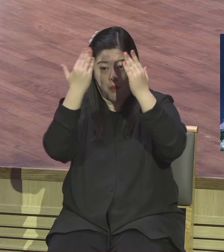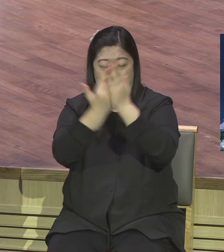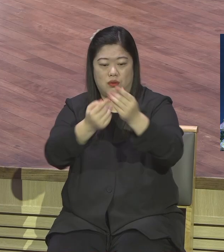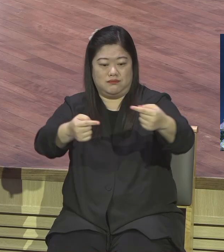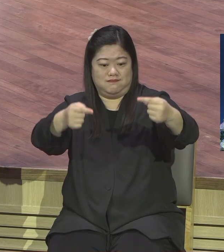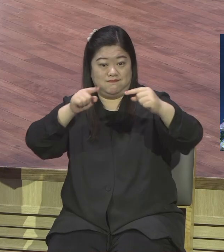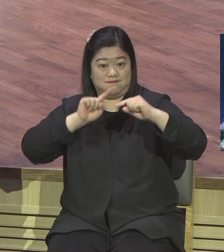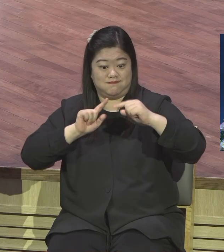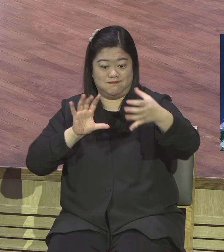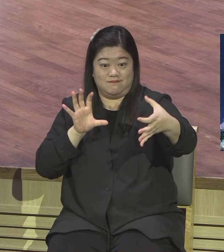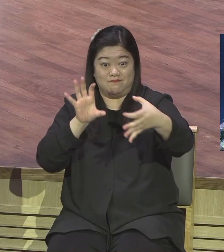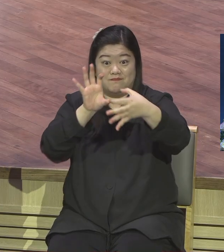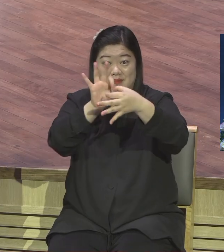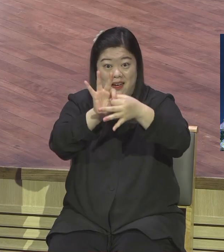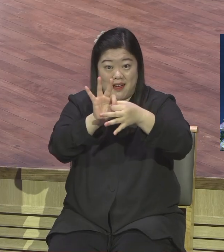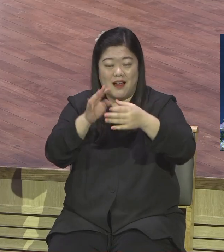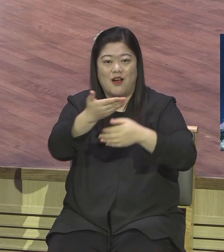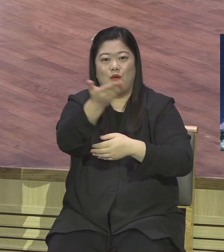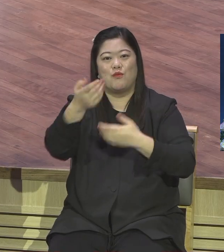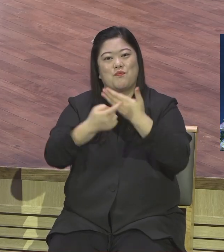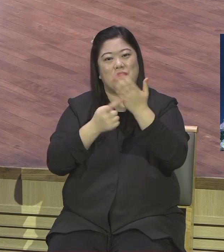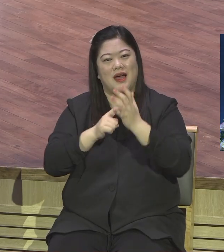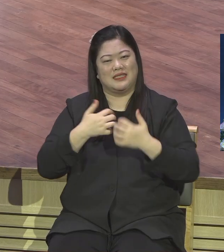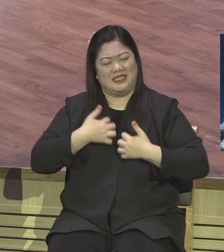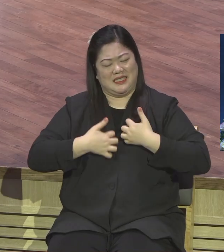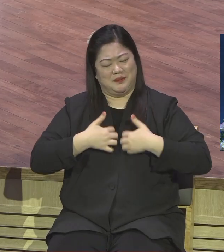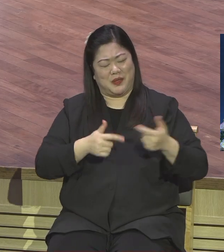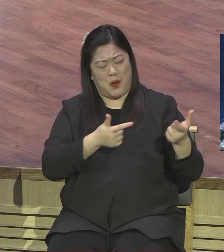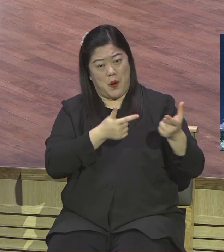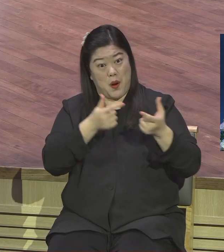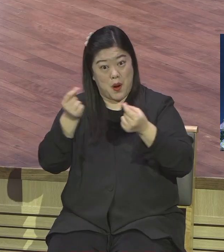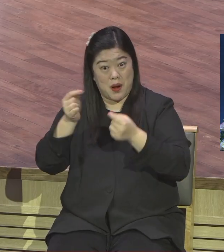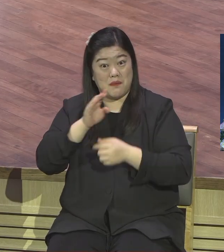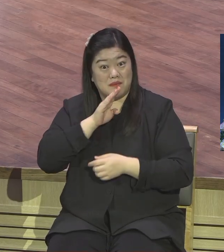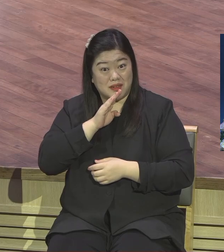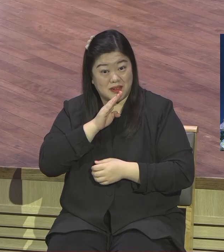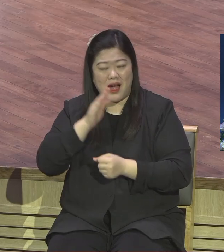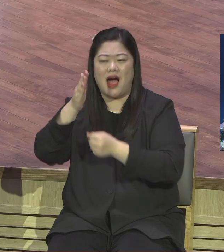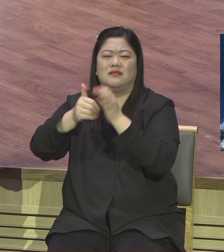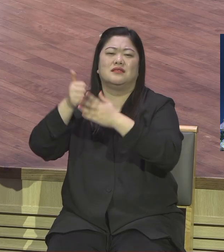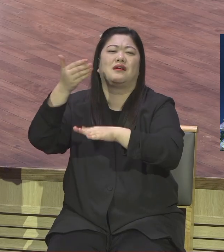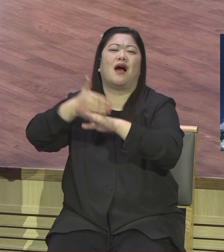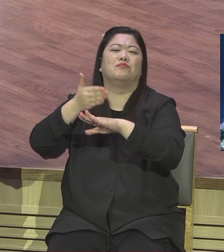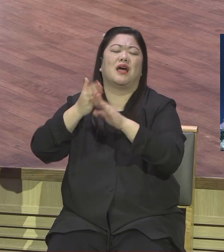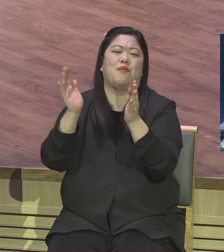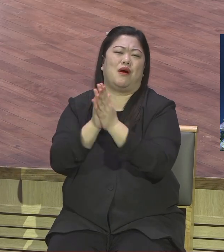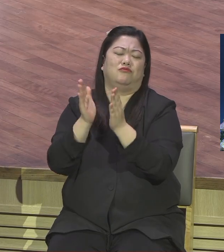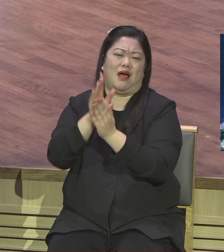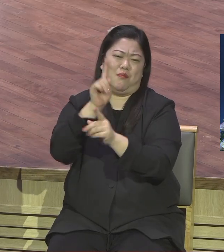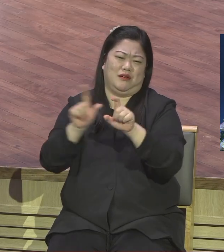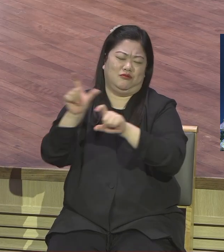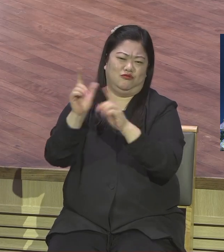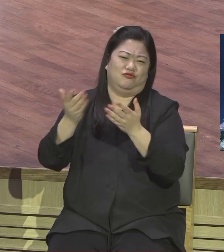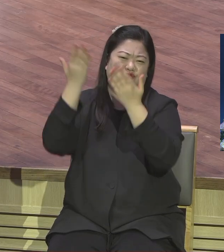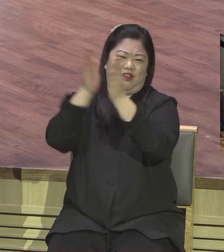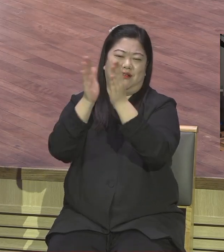다 같은 마음으로 우리 하나님 아버지께 감사의 박수 영광을 돌립시다. 하나님 감사합니다.